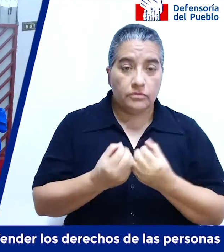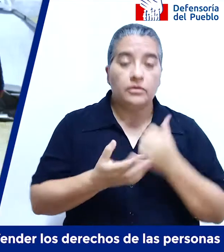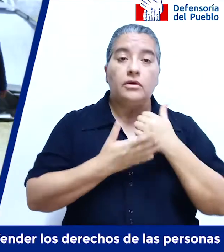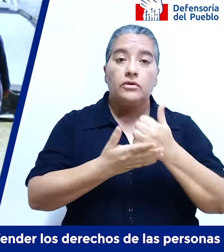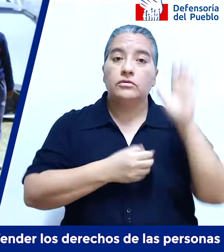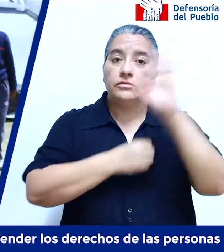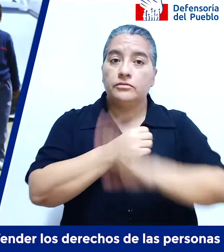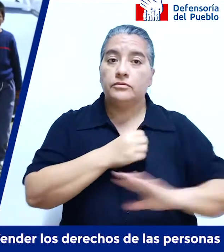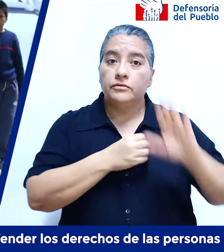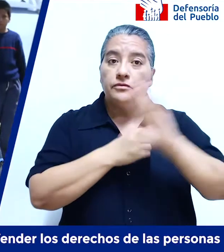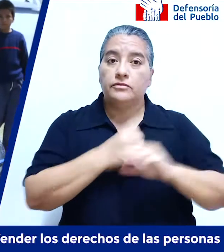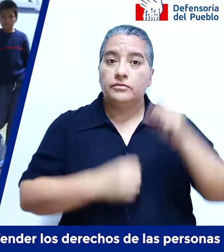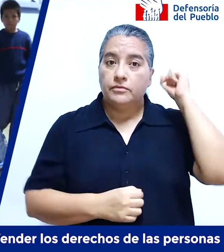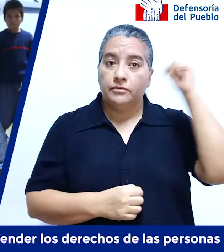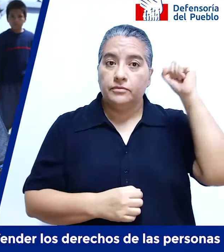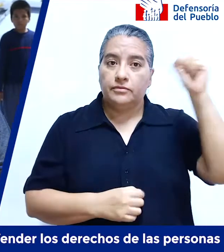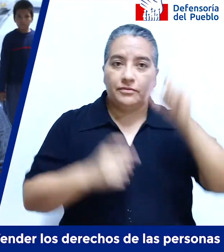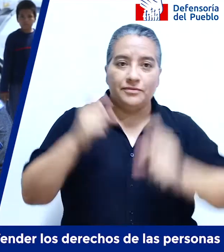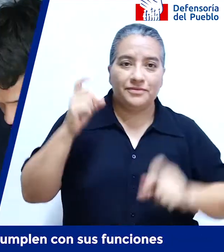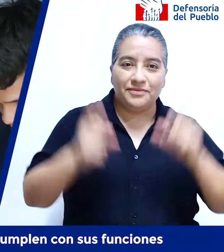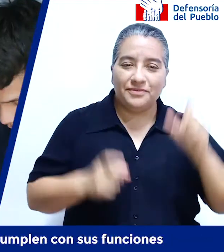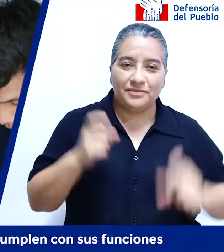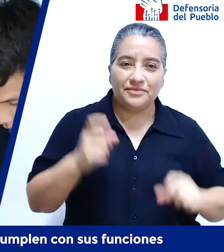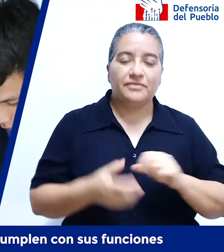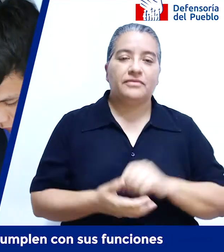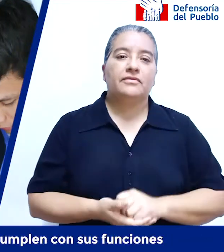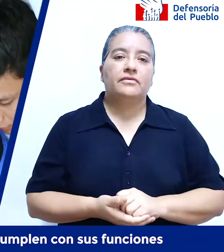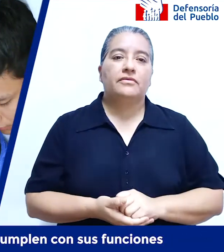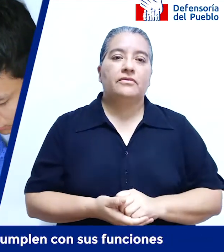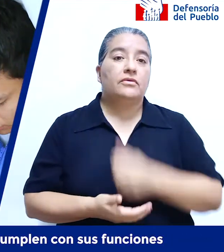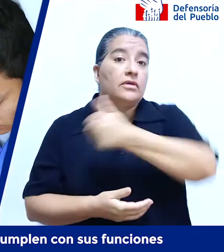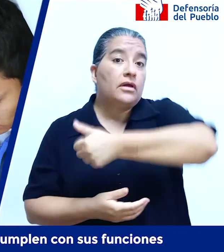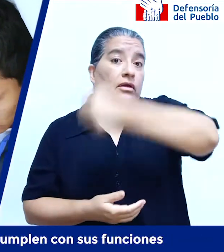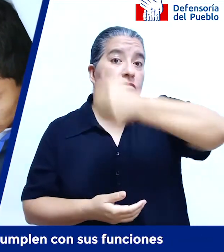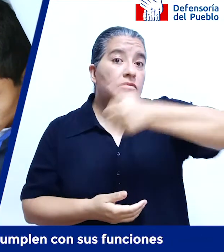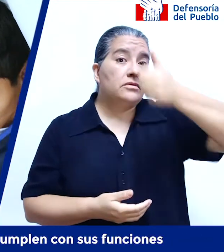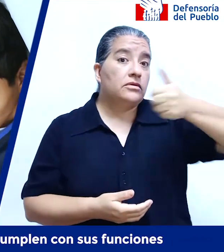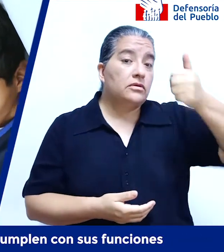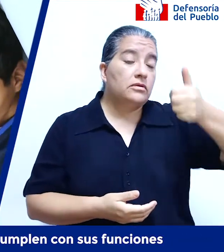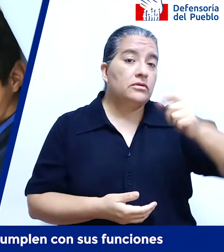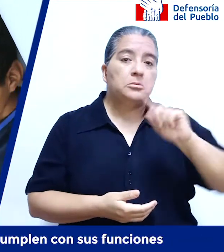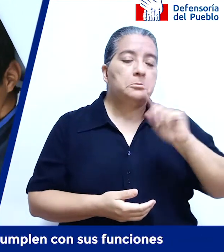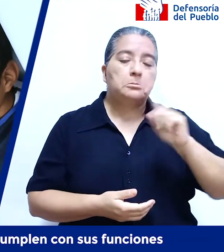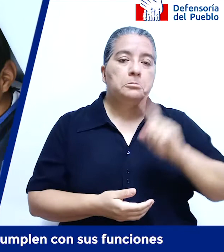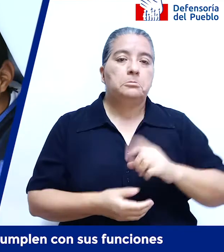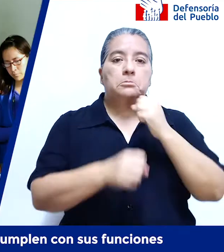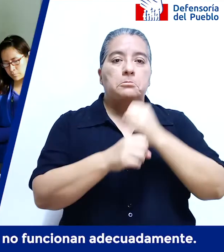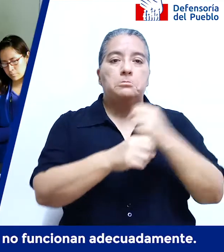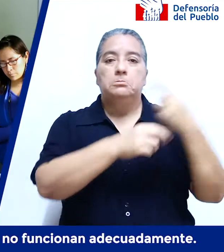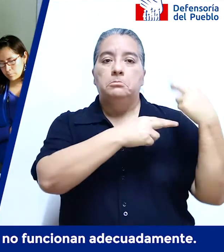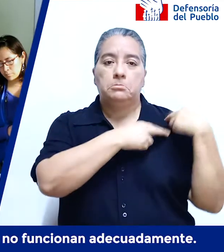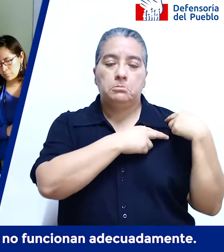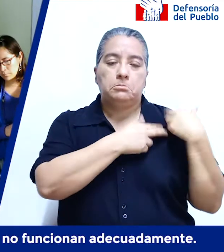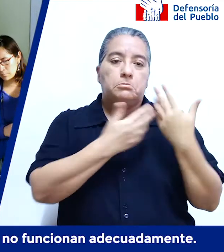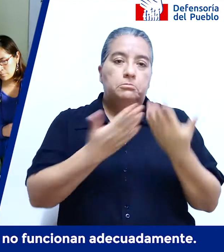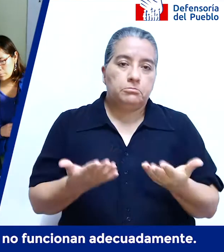los derechos de las personas cuando las autoridades no cumplen con sus funciones o cuando los servicios